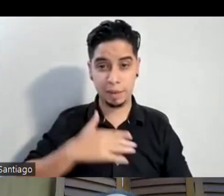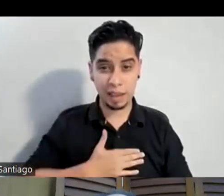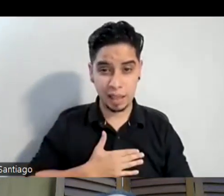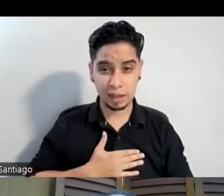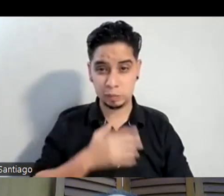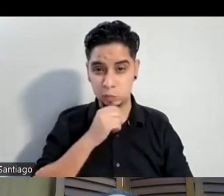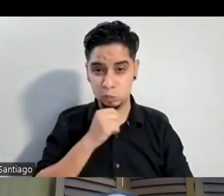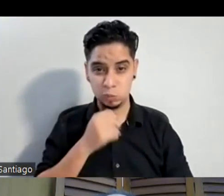años.